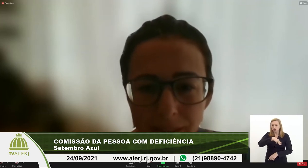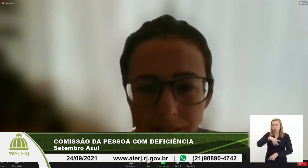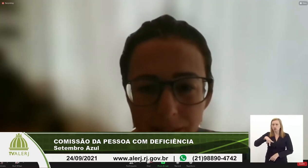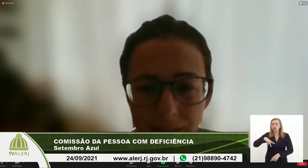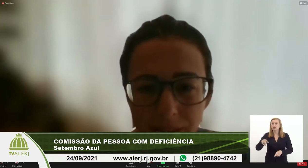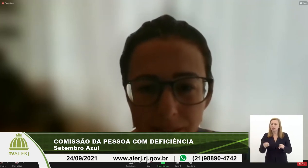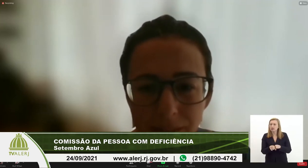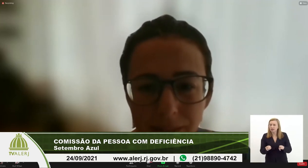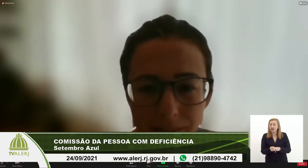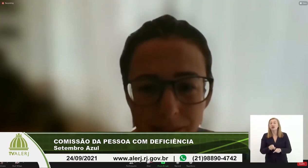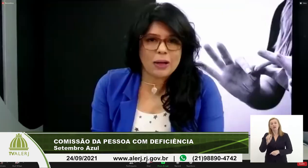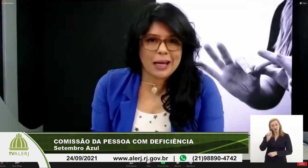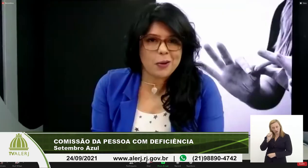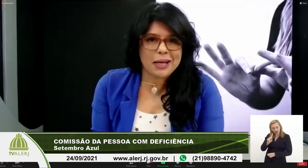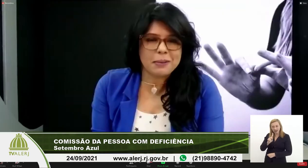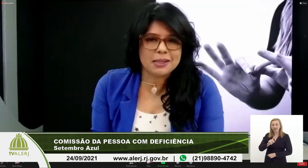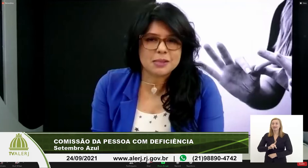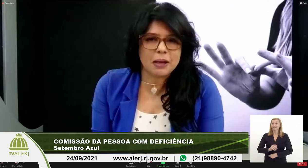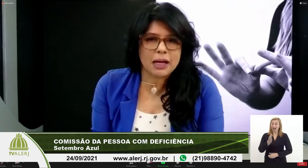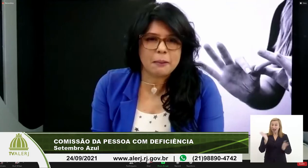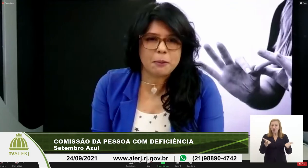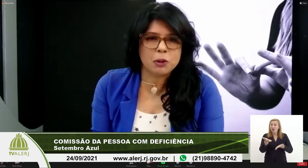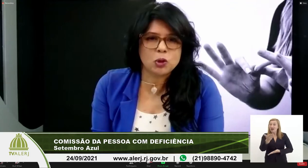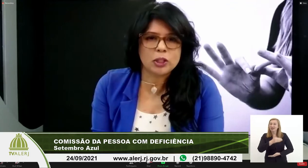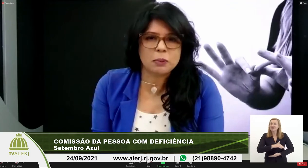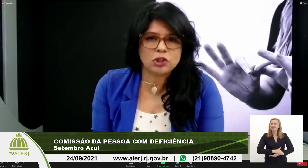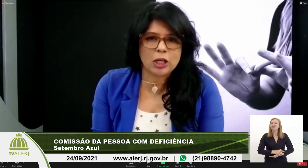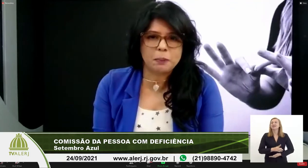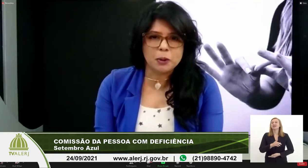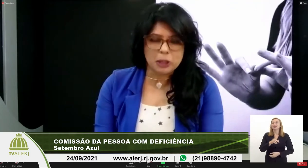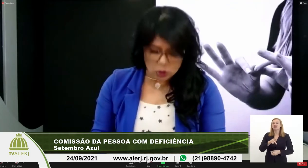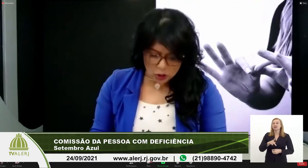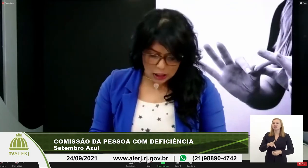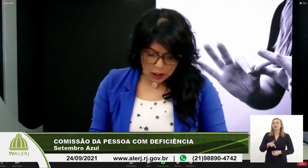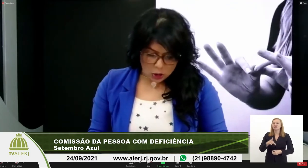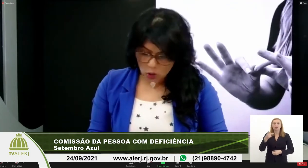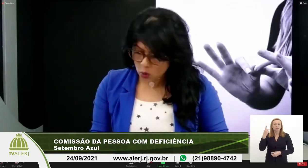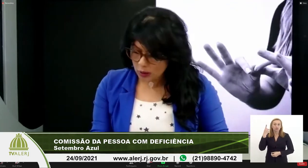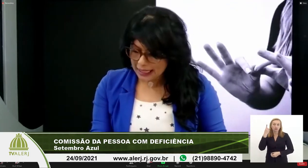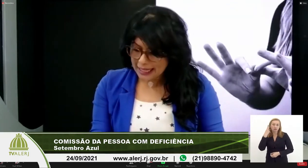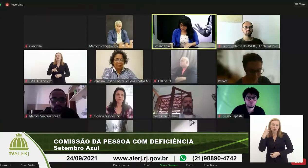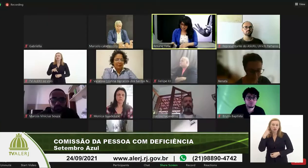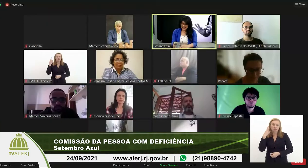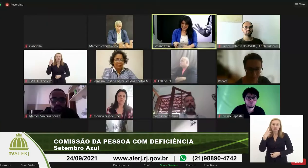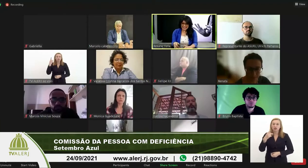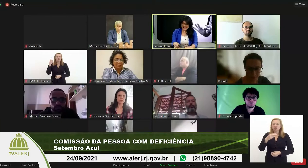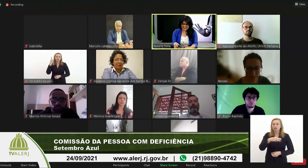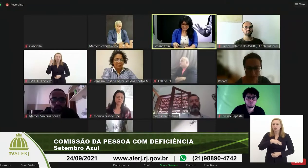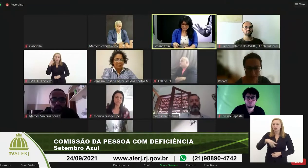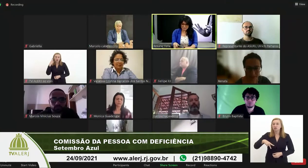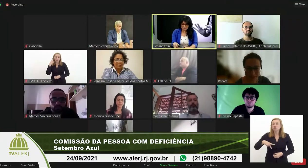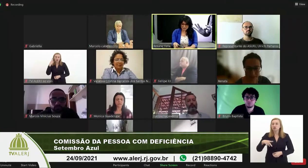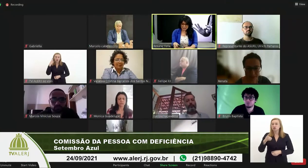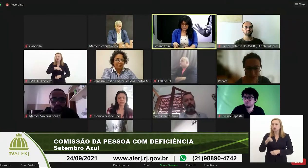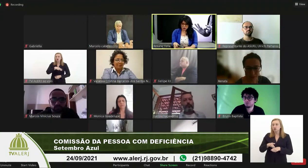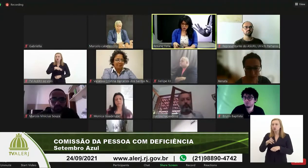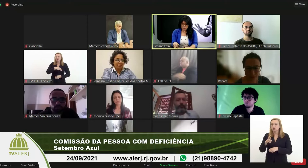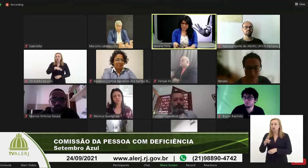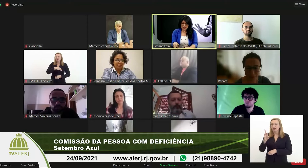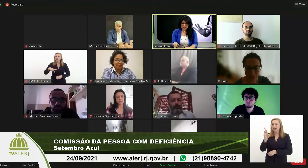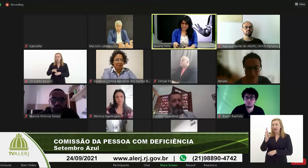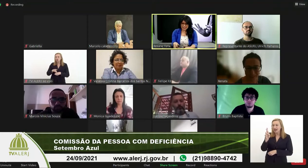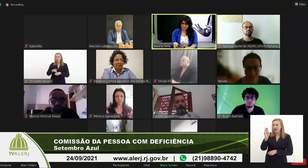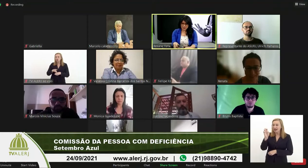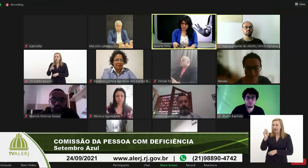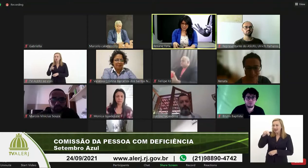ok então é agora mesmo a promotora do Ministério Público doutora Renata deixa eu